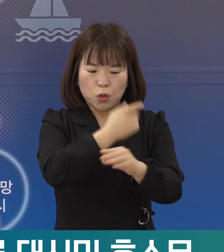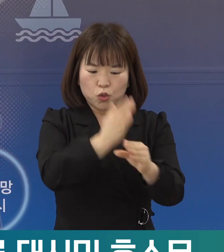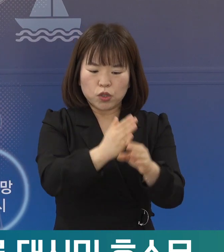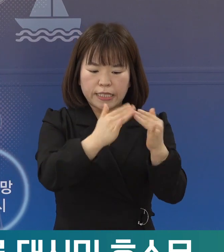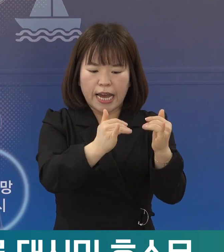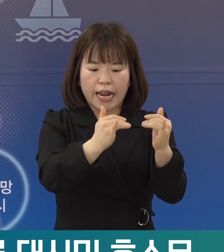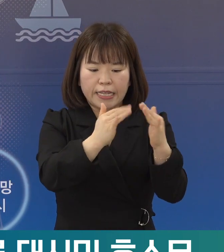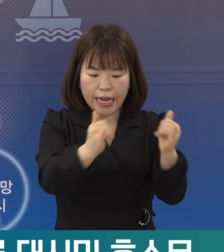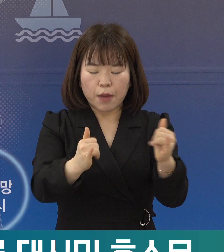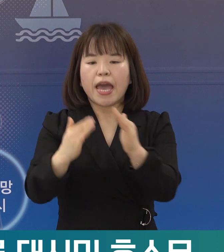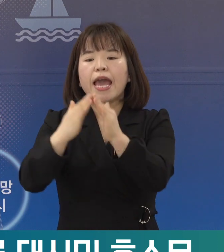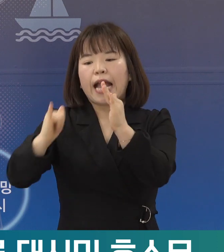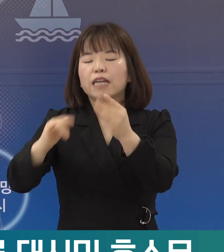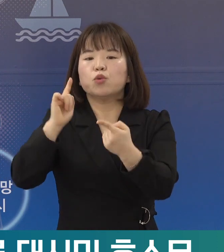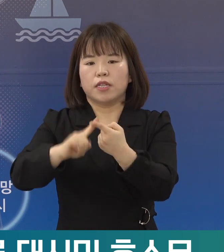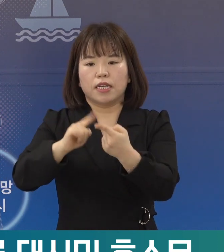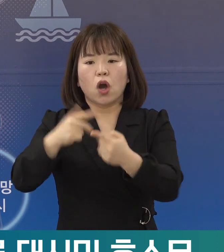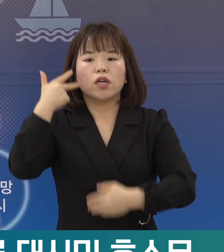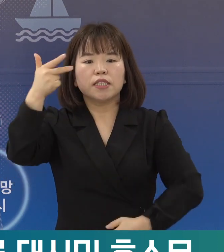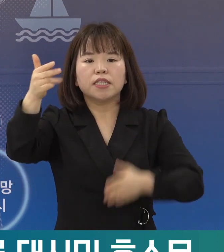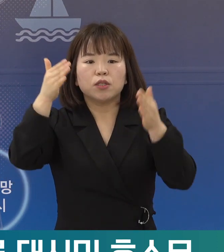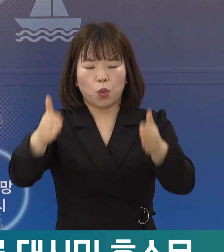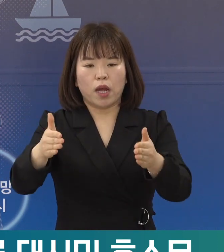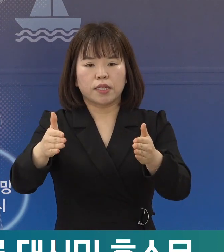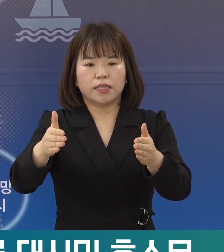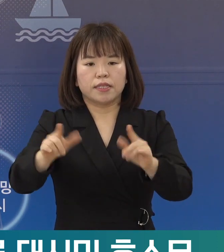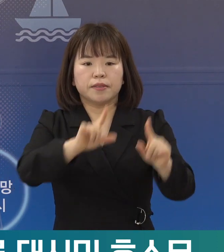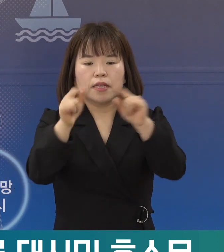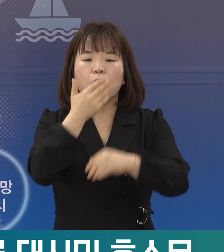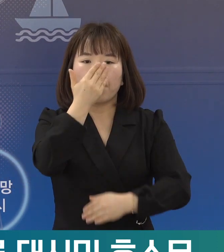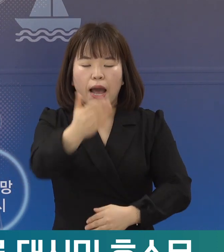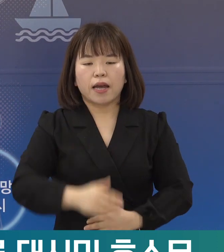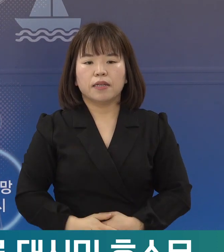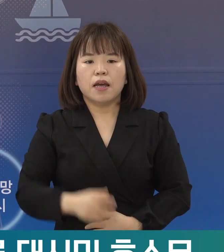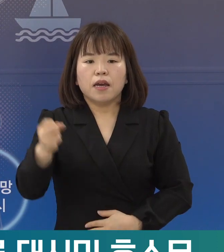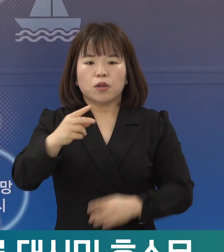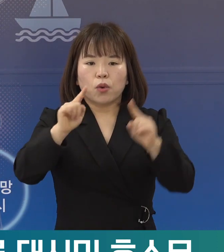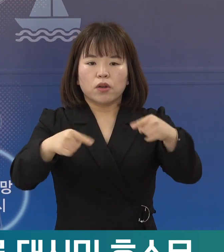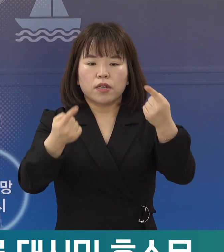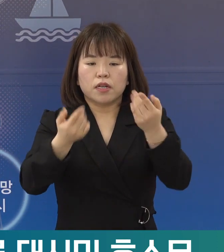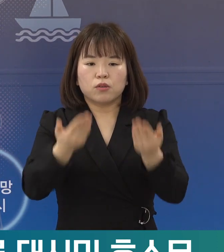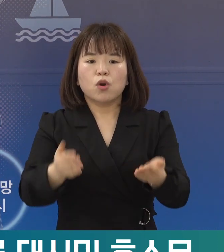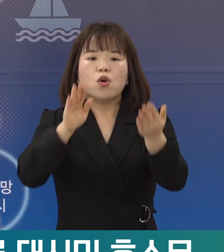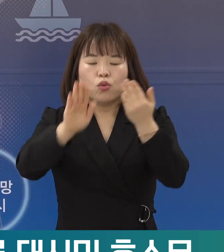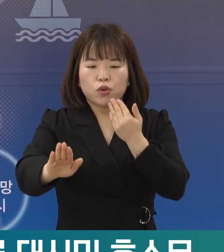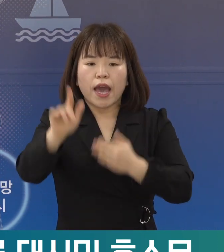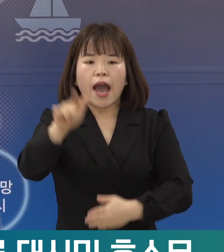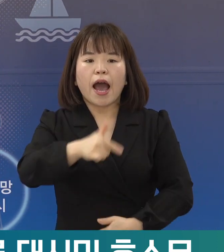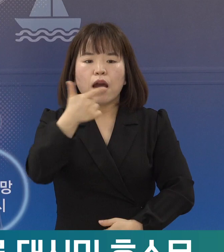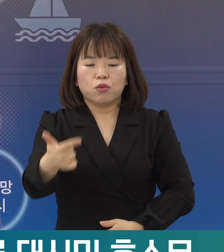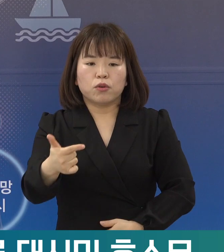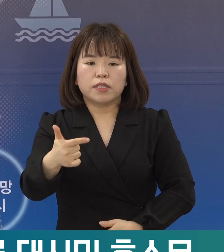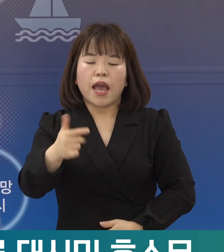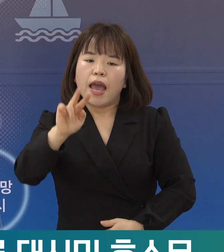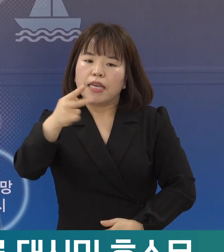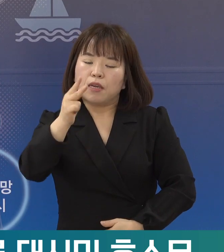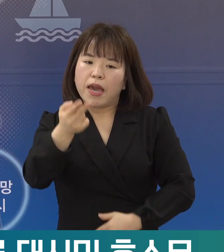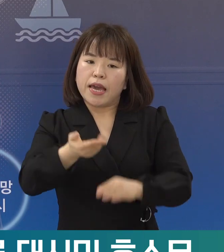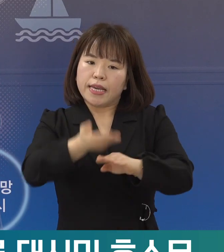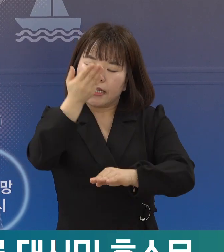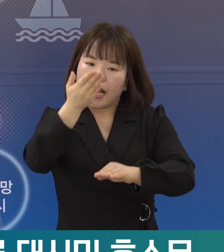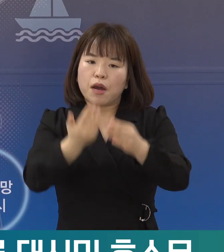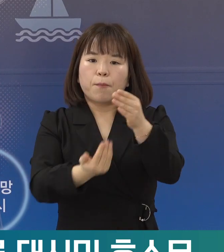최대 7일간 이용할 수 있습니다. 또한 설 연휴 이후 하루 확진자 200명 이상 발생할